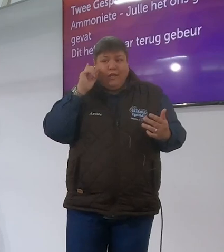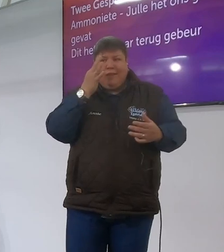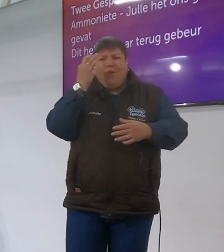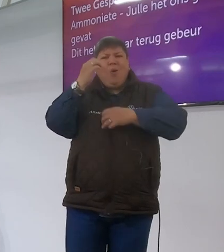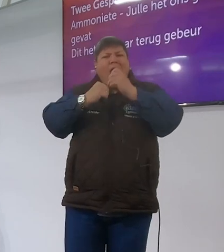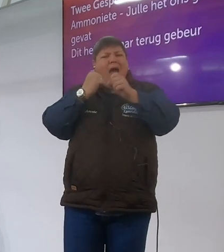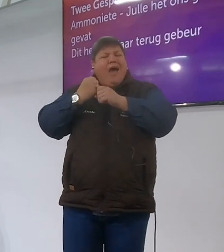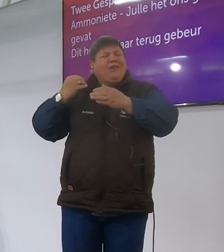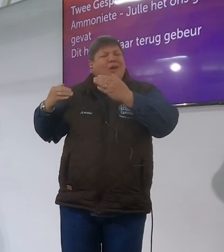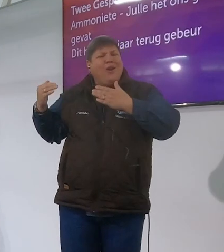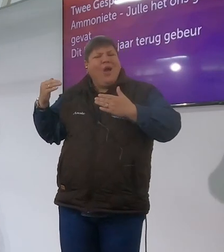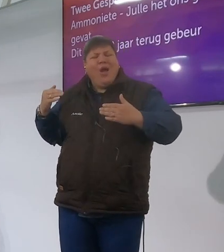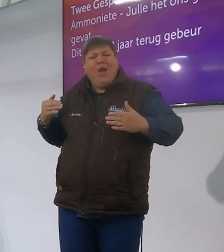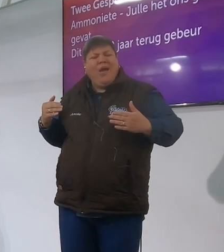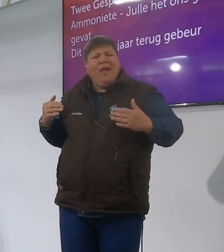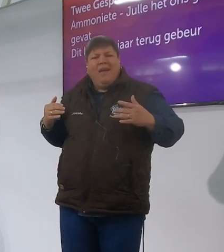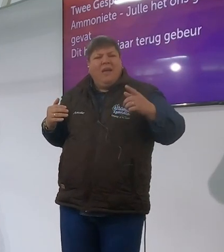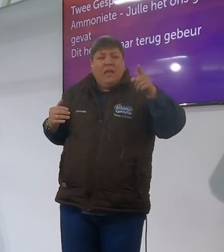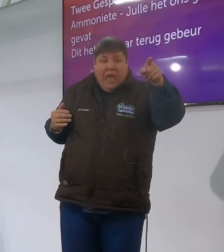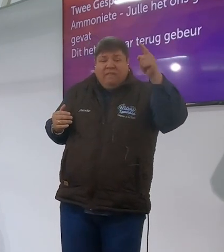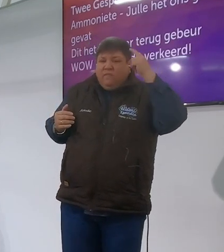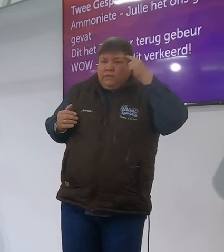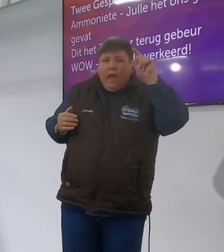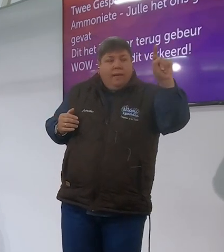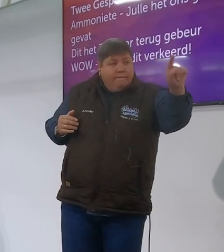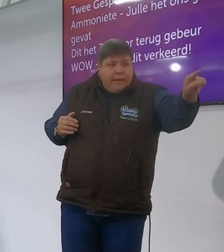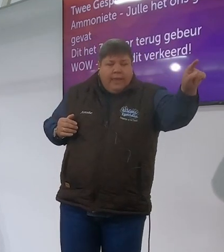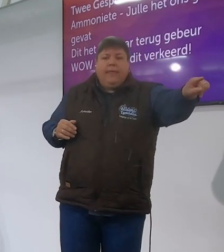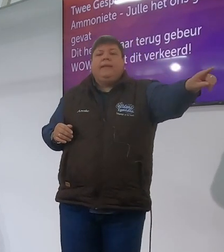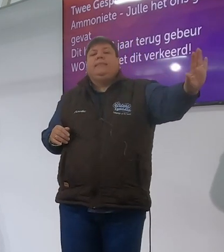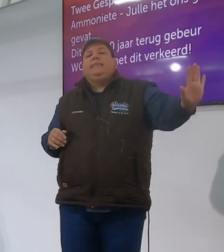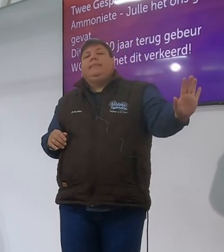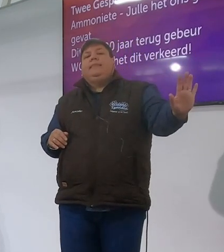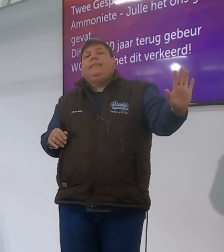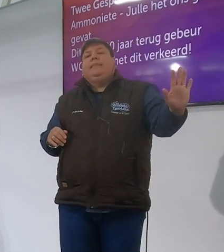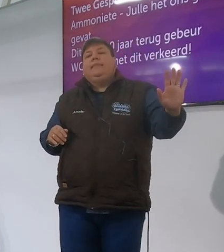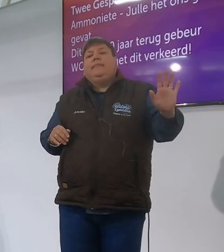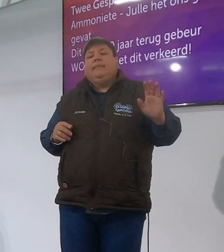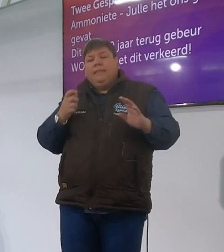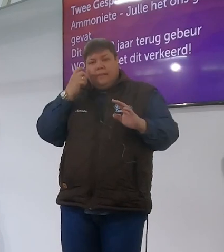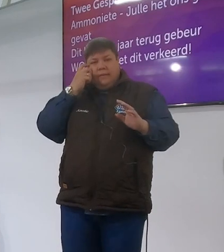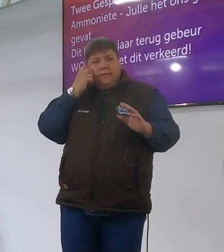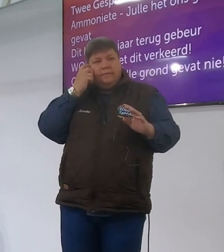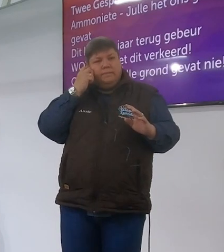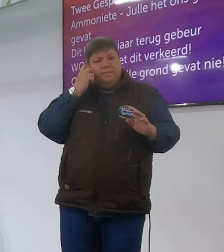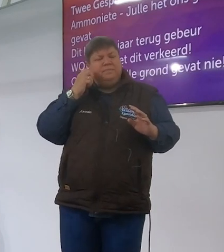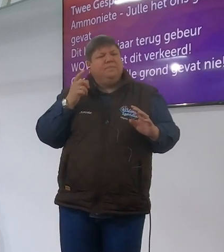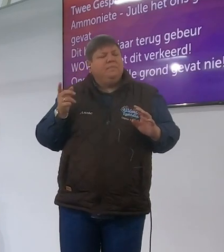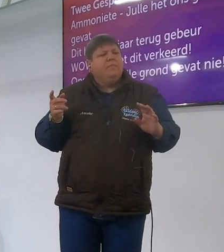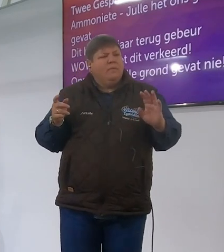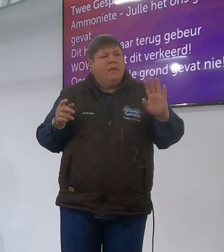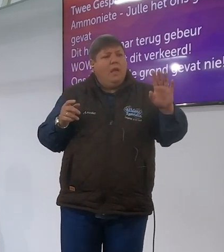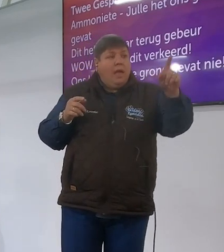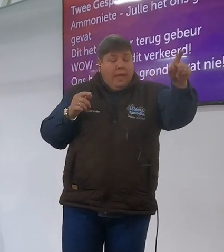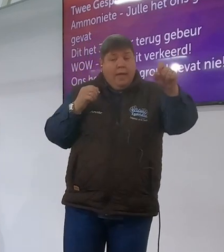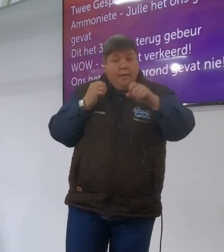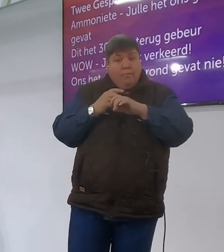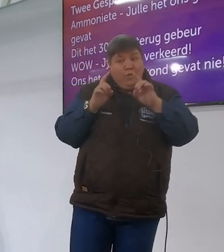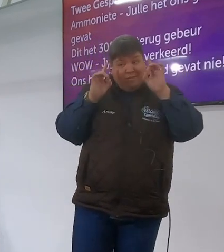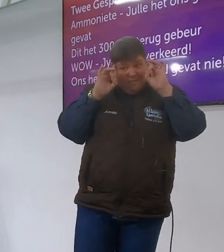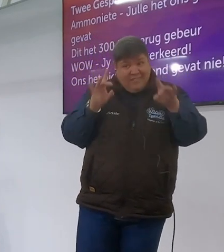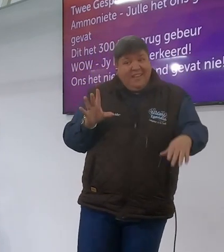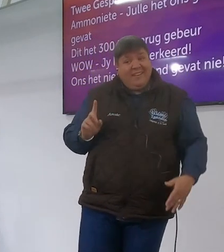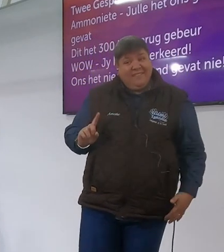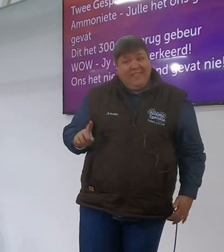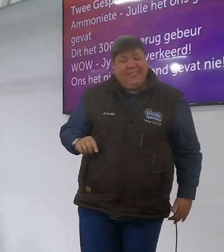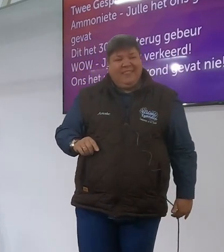jaar teruggebeur het verstaan jy verkeer en hy gaan aan en hy sê hy sê wat jy moet verstaan is